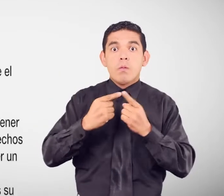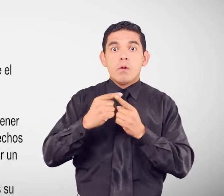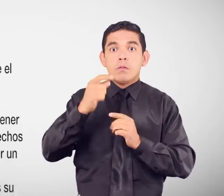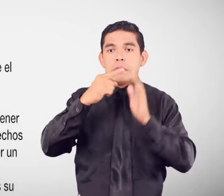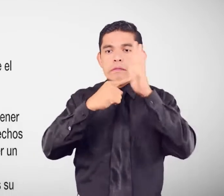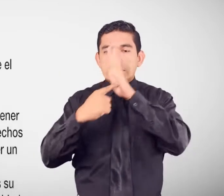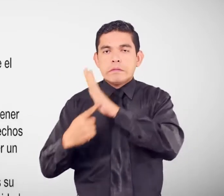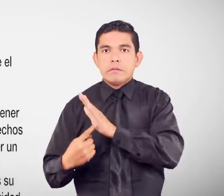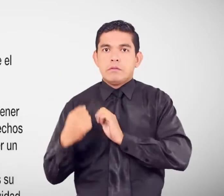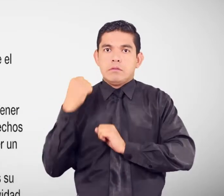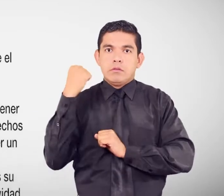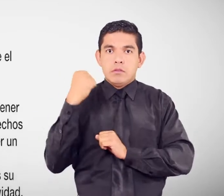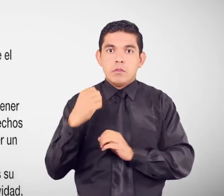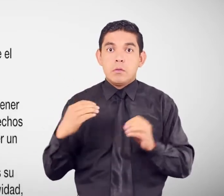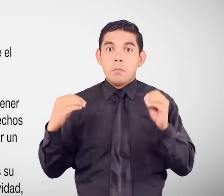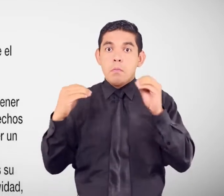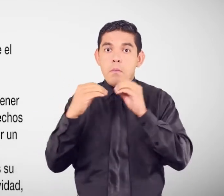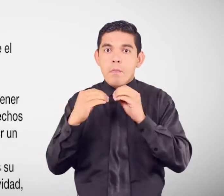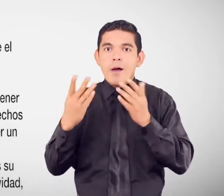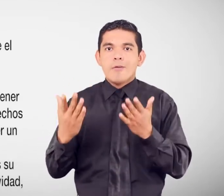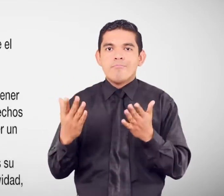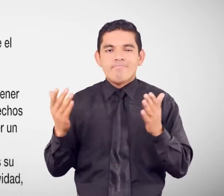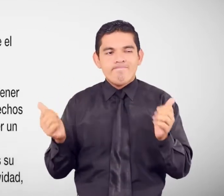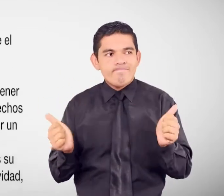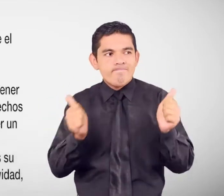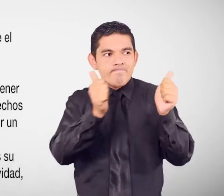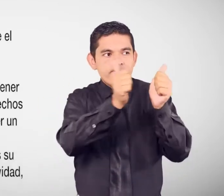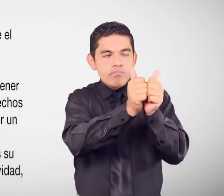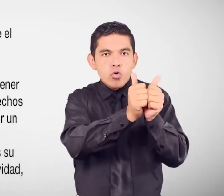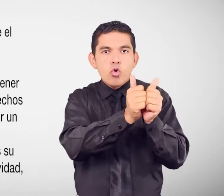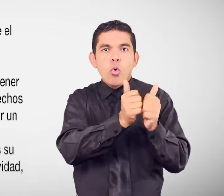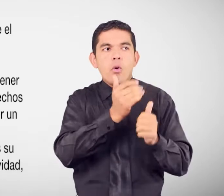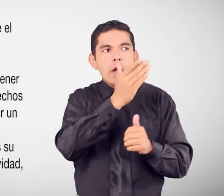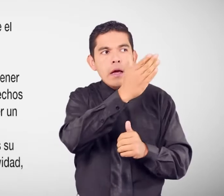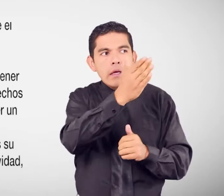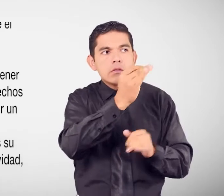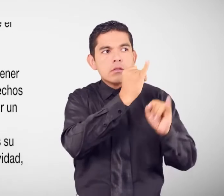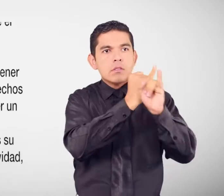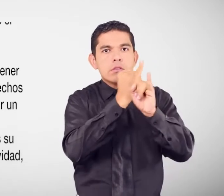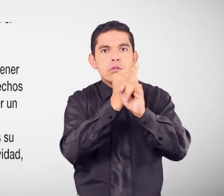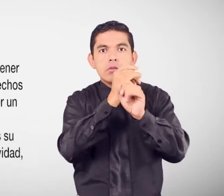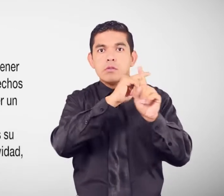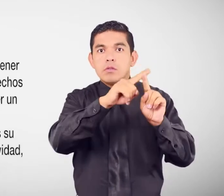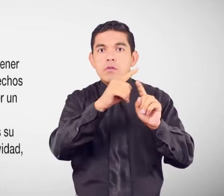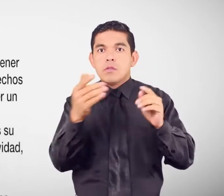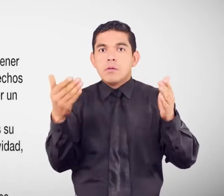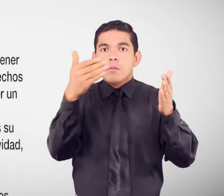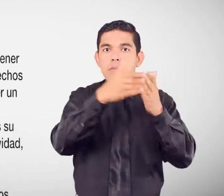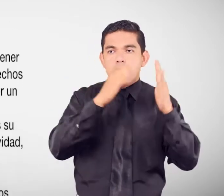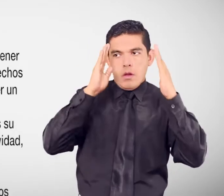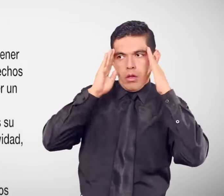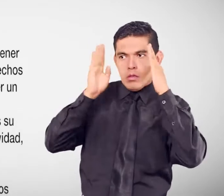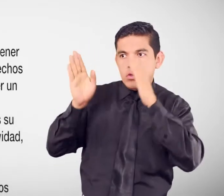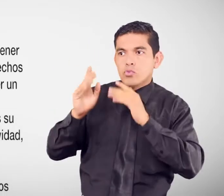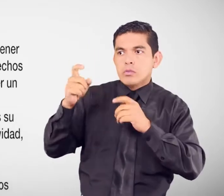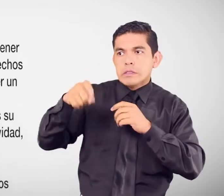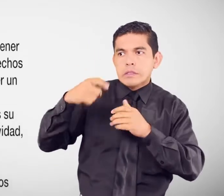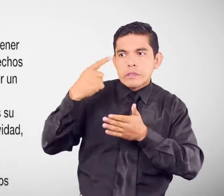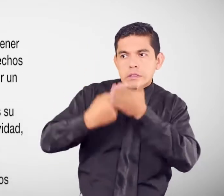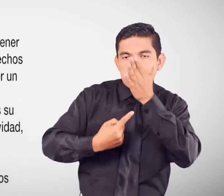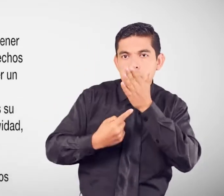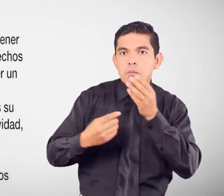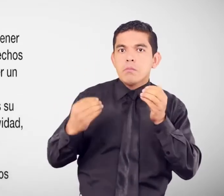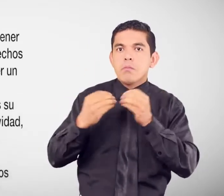vulnerados y así poder tener un acercamiento con las diferentes instancias donde deben ser atendidas sus necesidades